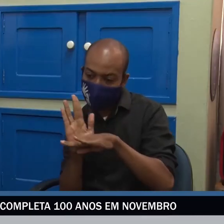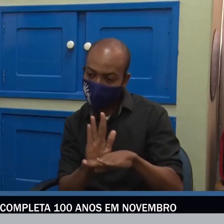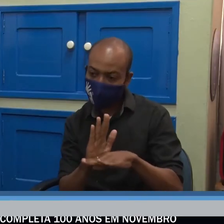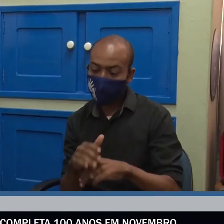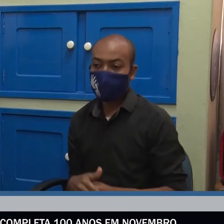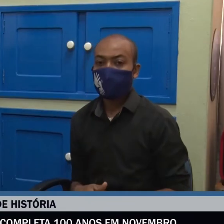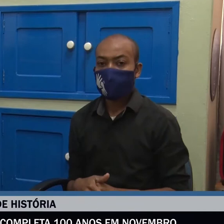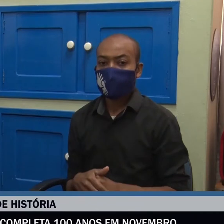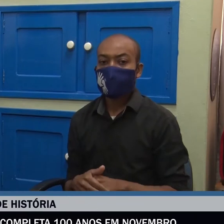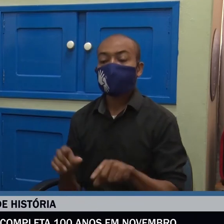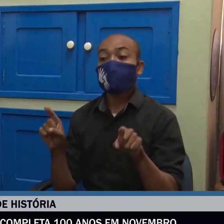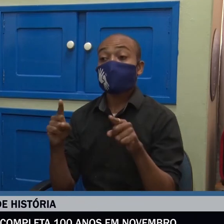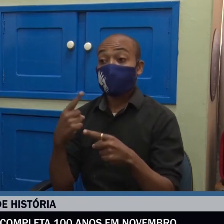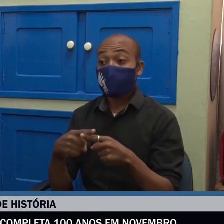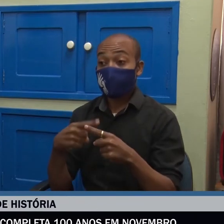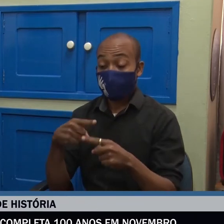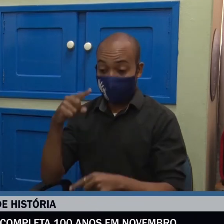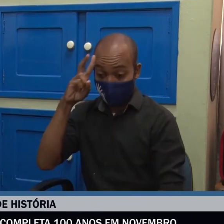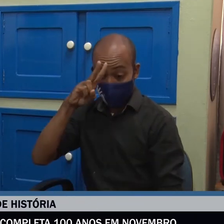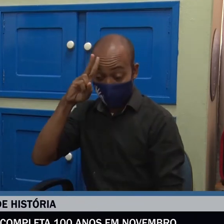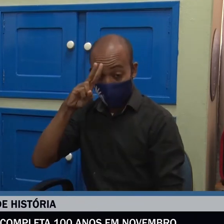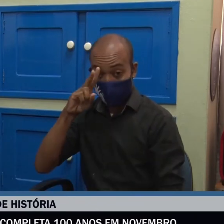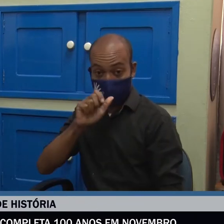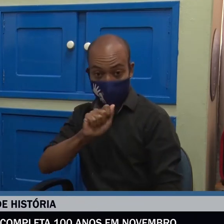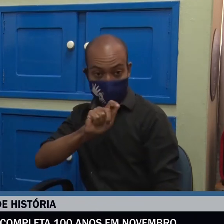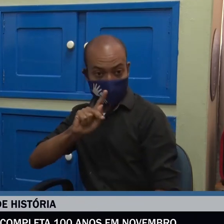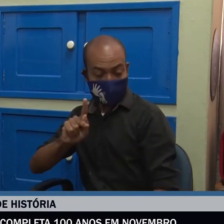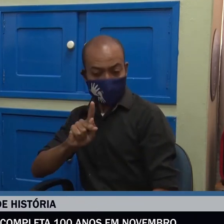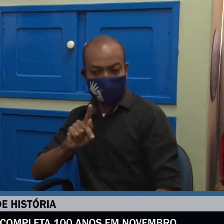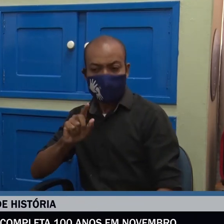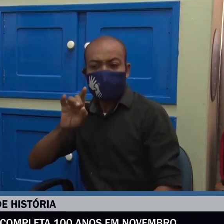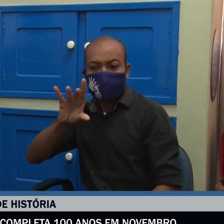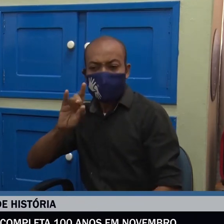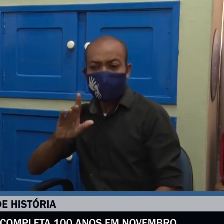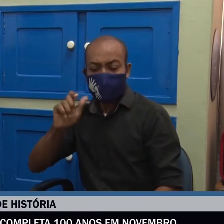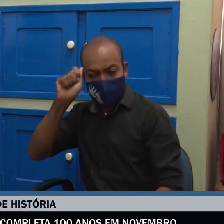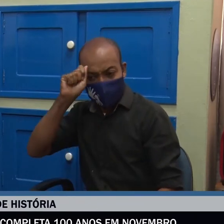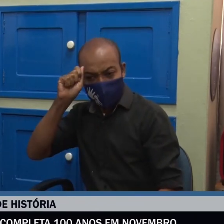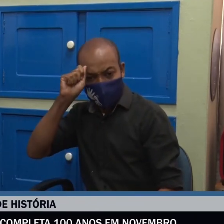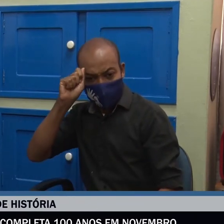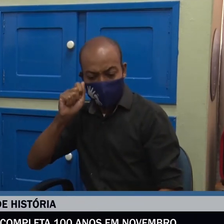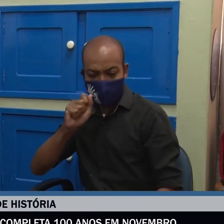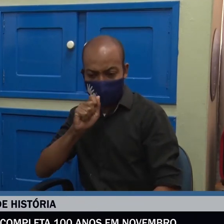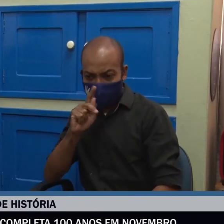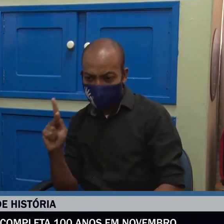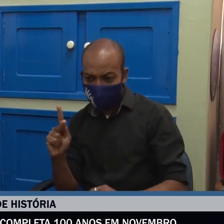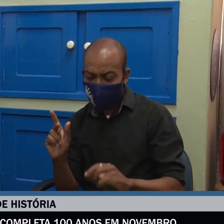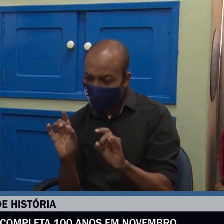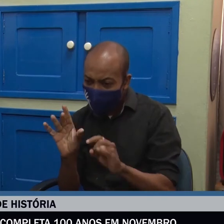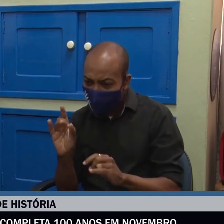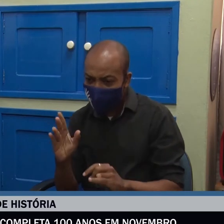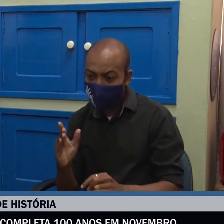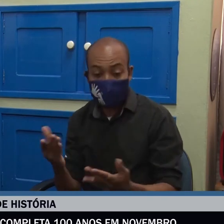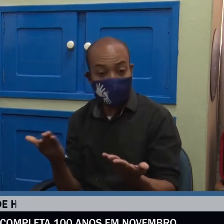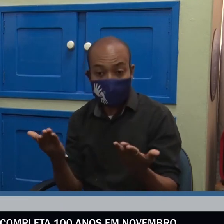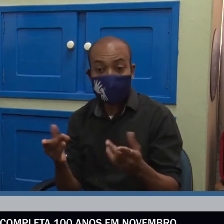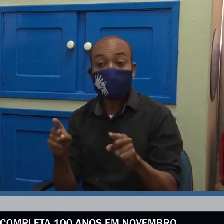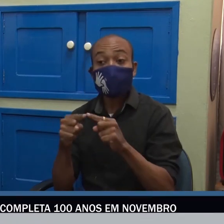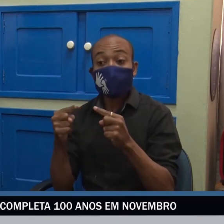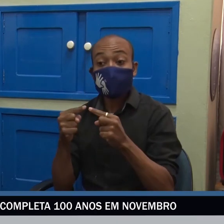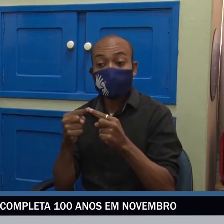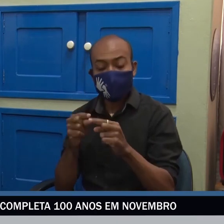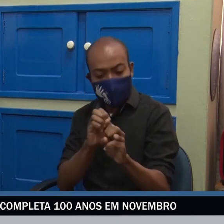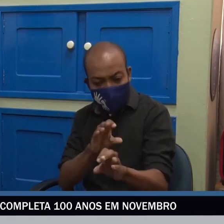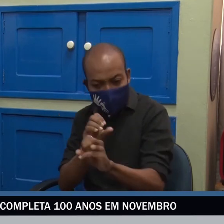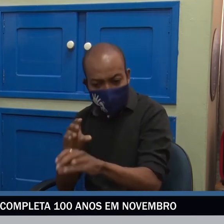Porque a história do Afonso Pena não é só a história do Afonso Pena, é a história da educação em Três Lagoas. A escola começa